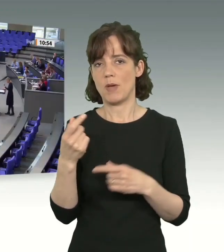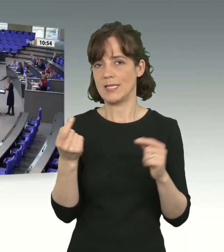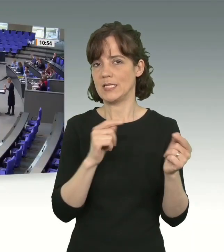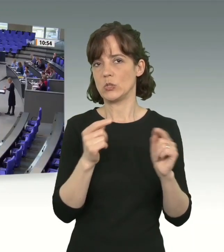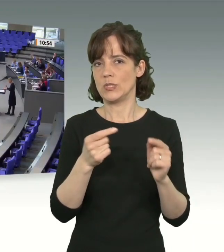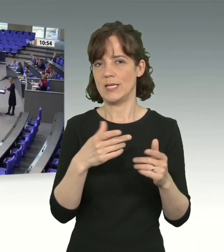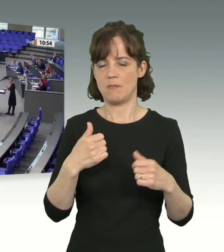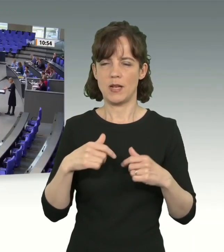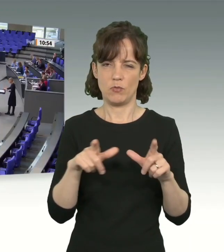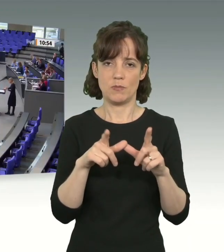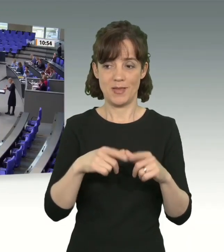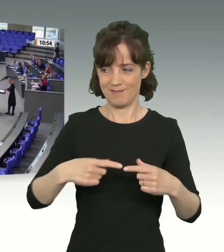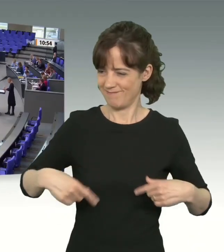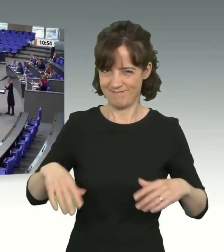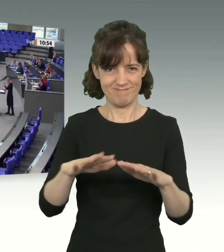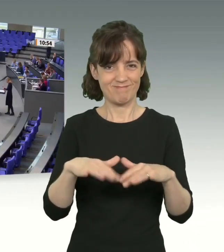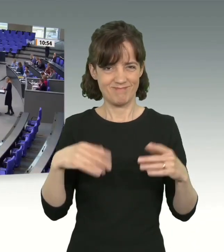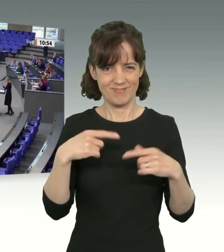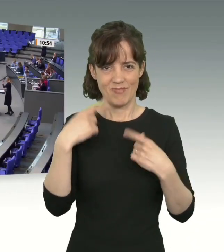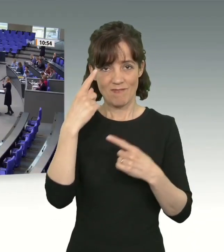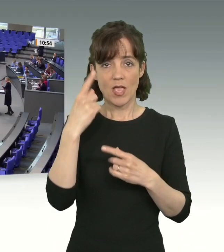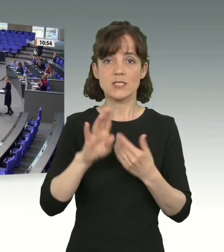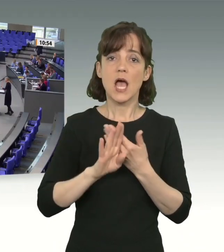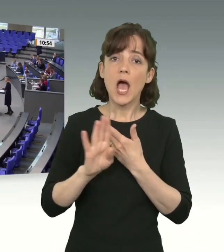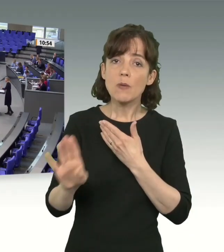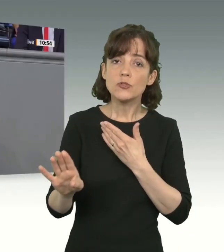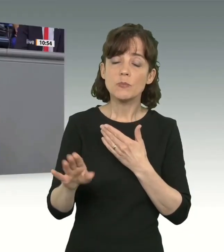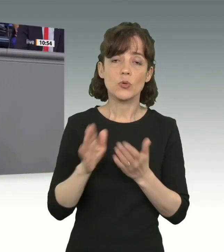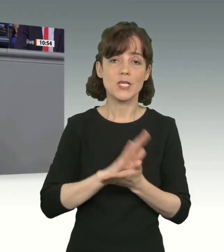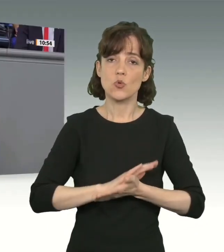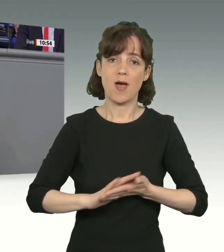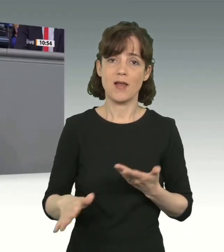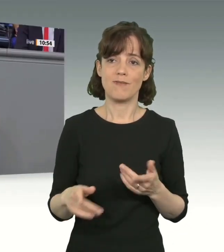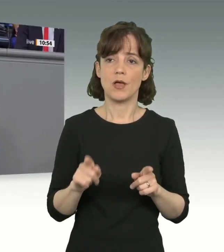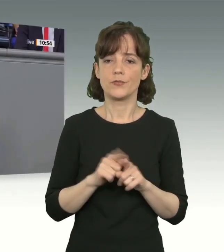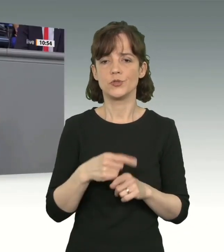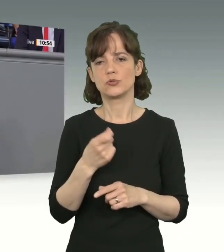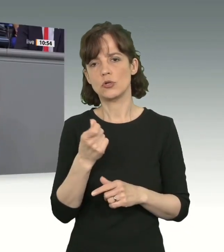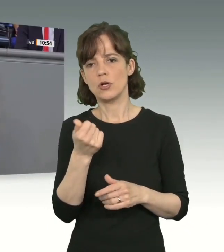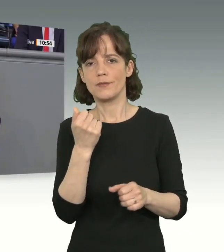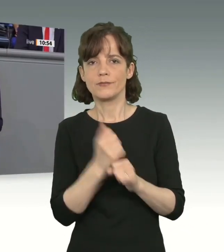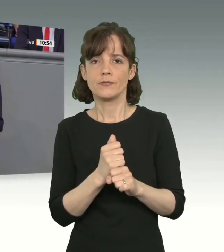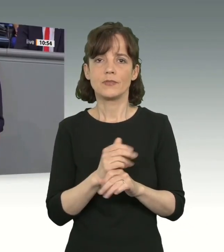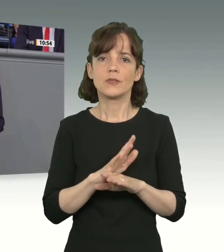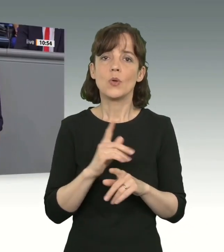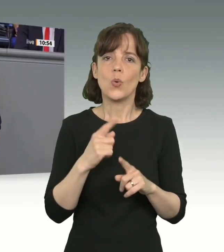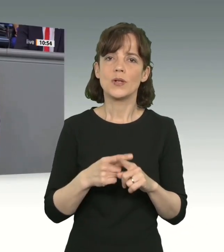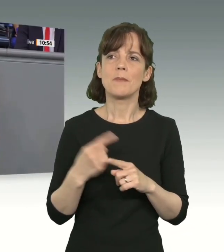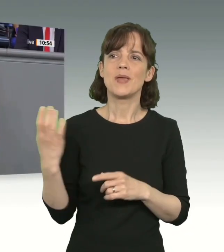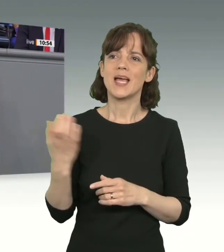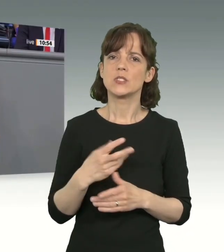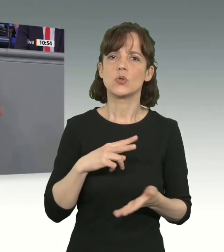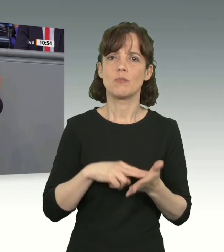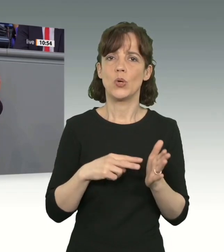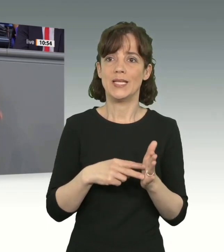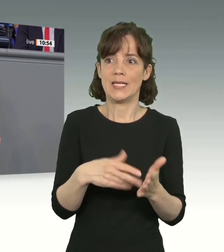Wir alle, die wir hier sitzen, wissen, dass Abschiebungen ein steiniger Weg sind und ganz sicher nicht das Ei des Kolumbus der Migrationspolitik. Und